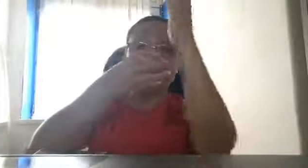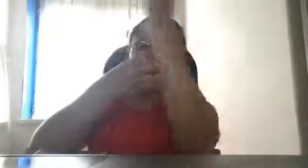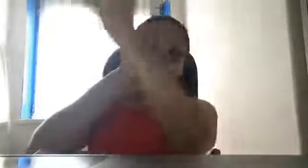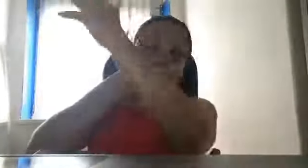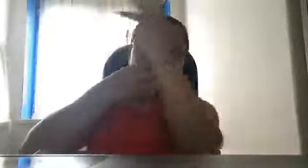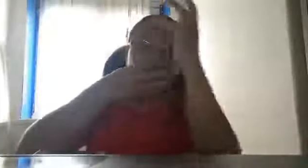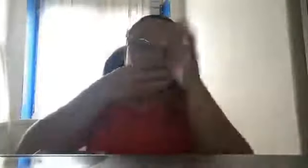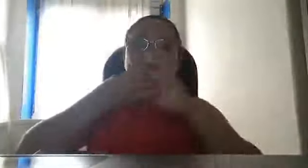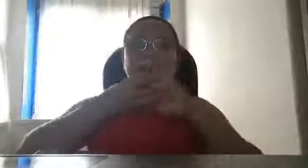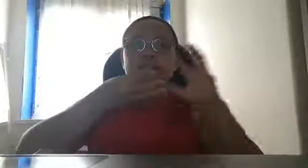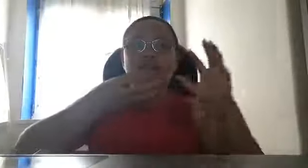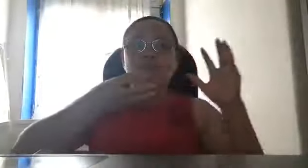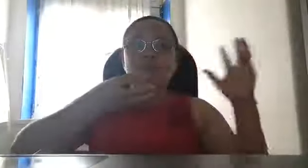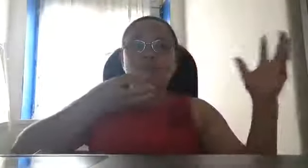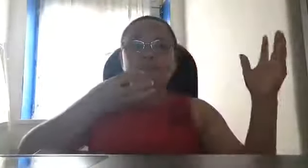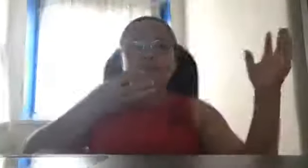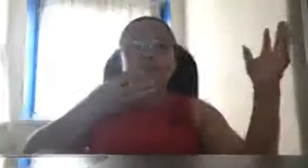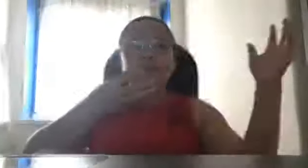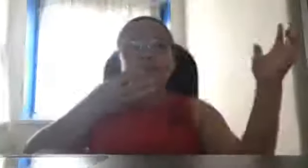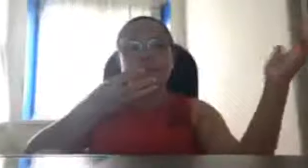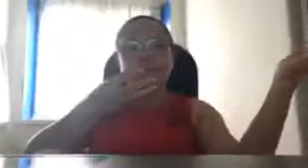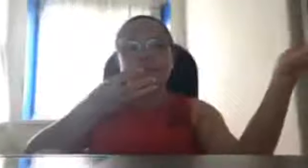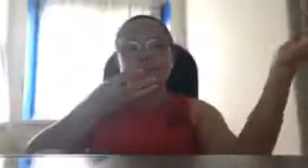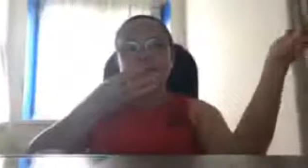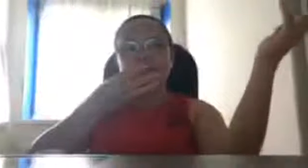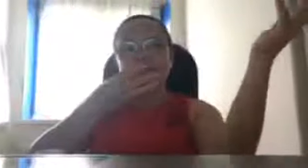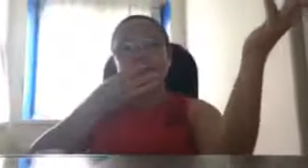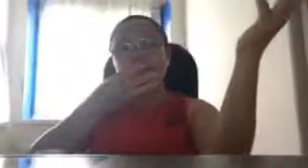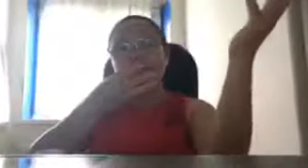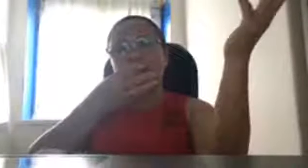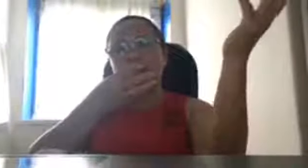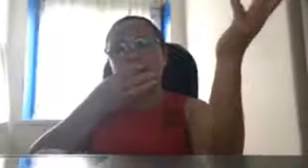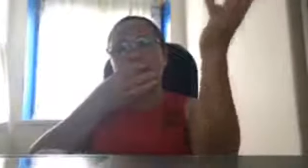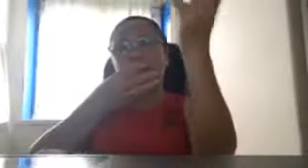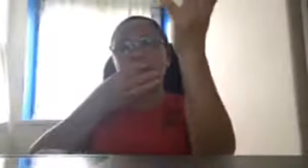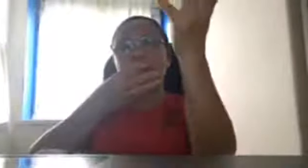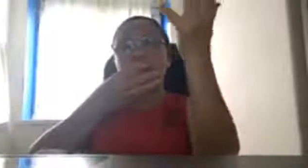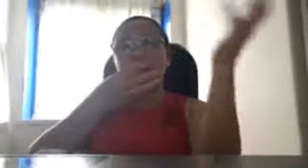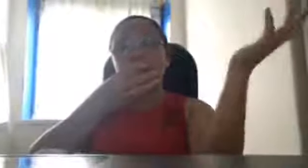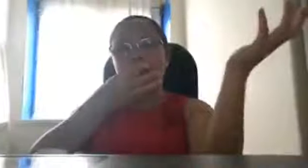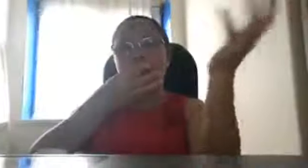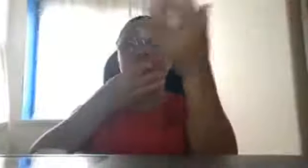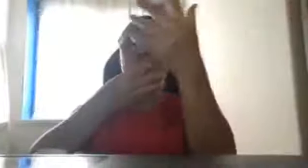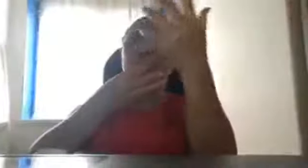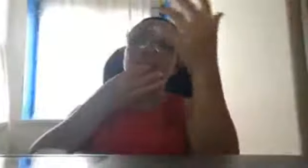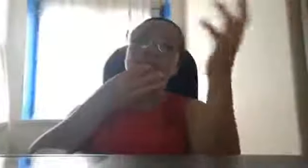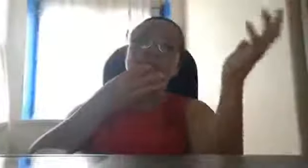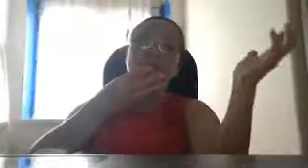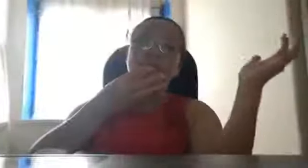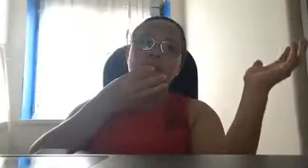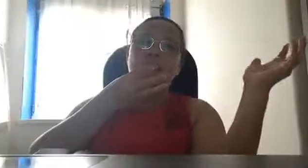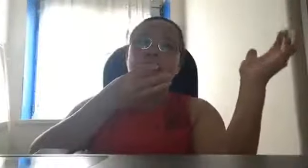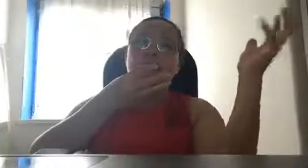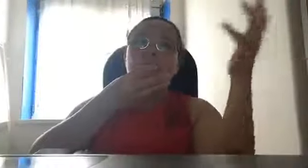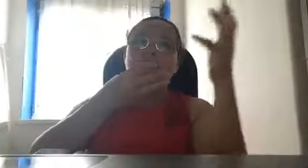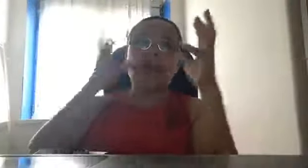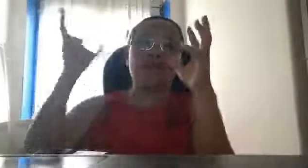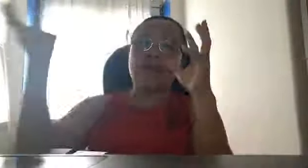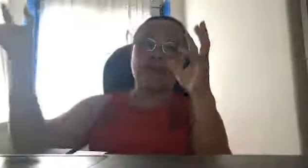radar, na, once na, pumapasok na, airplane, warplanes, ah, kahit